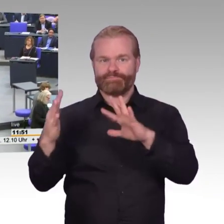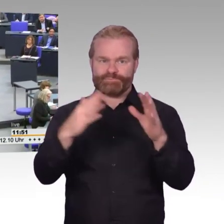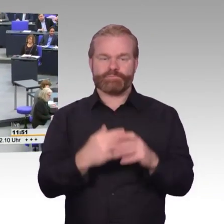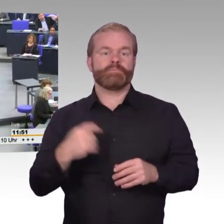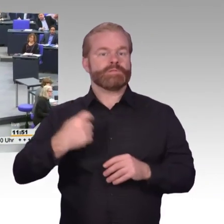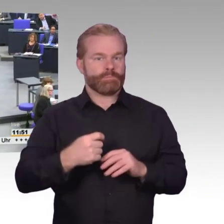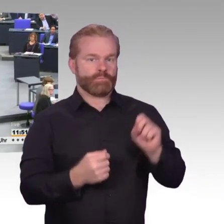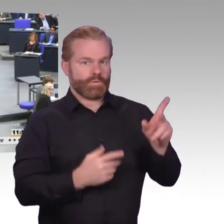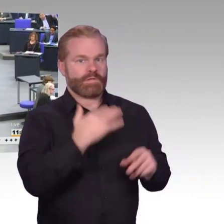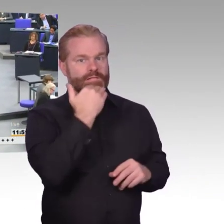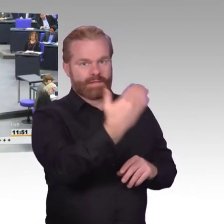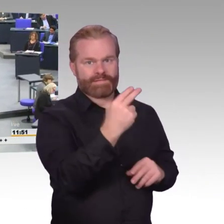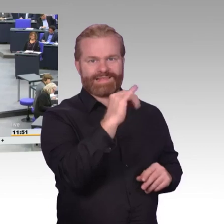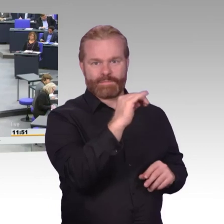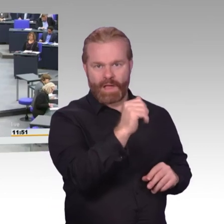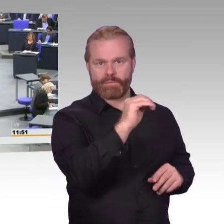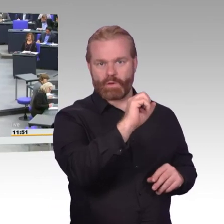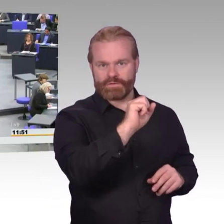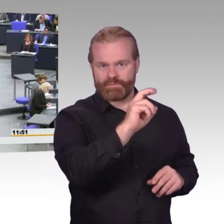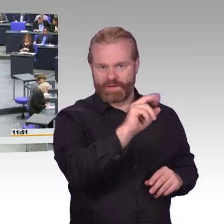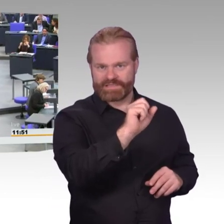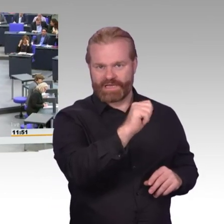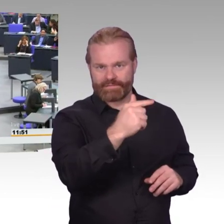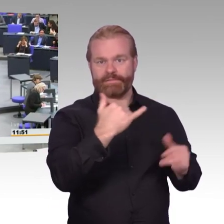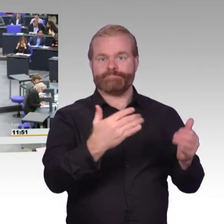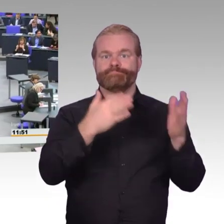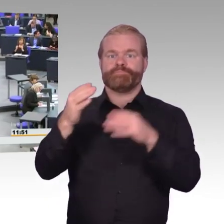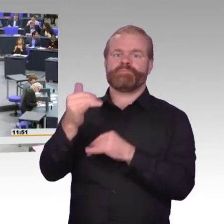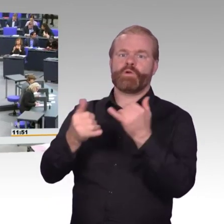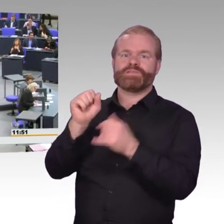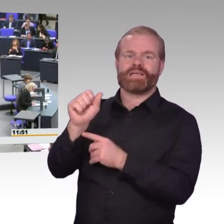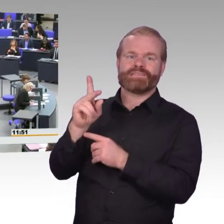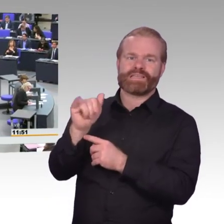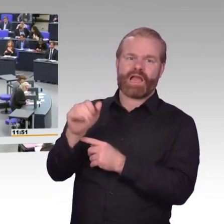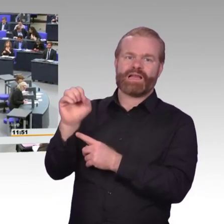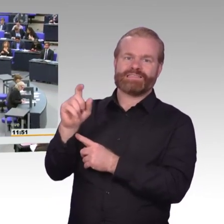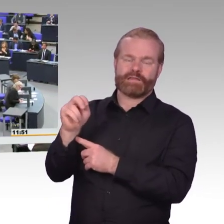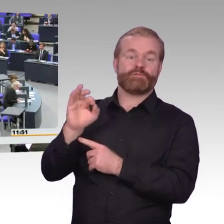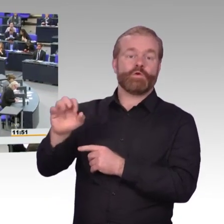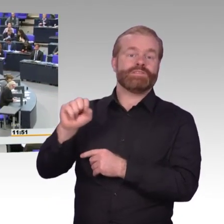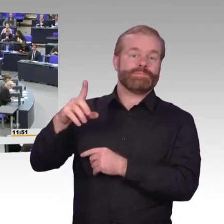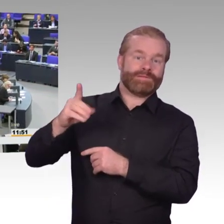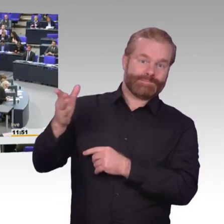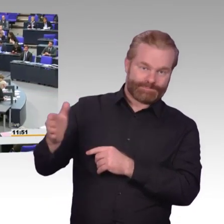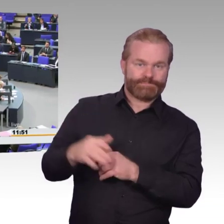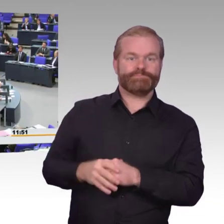Frau Präsidentin, meine sehr verehrten Damen und Herren, liebe Kolleginnen und Kollegen, lieber Jimmy Schulz. Mit der zunehmenden Digitalisierung,